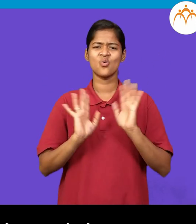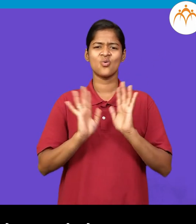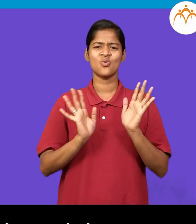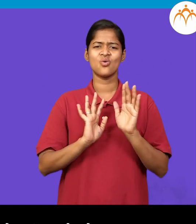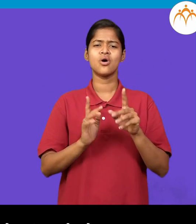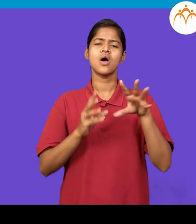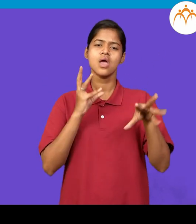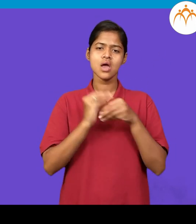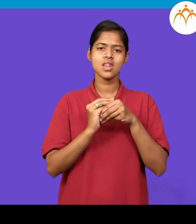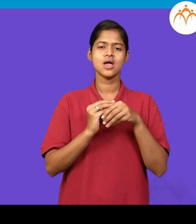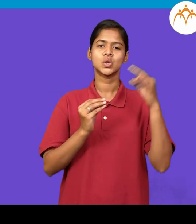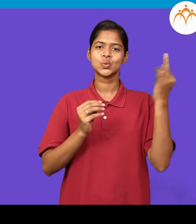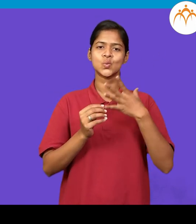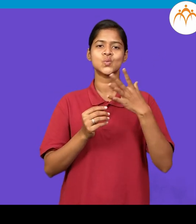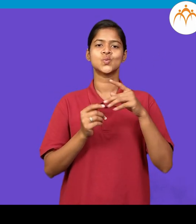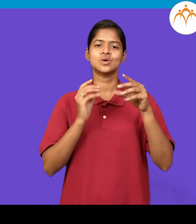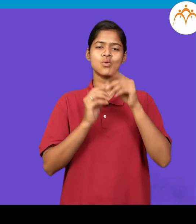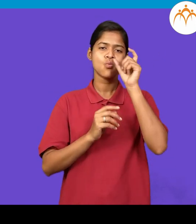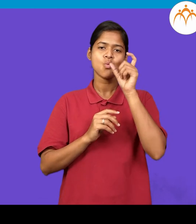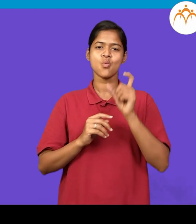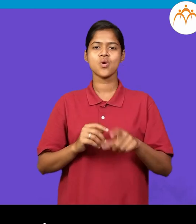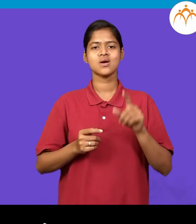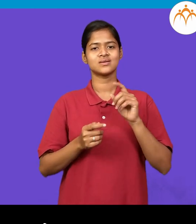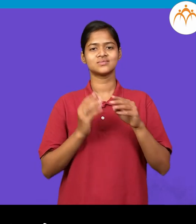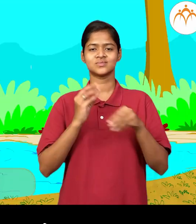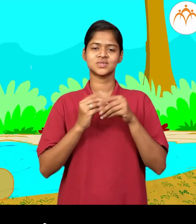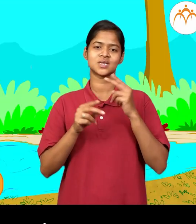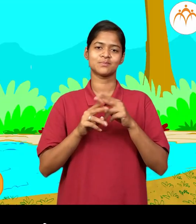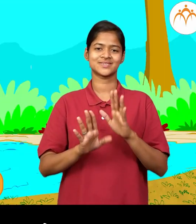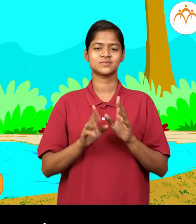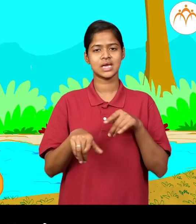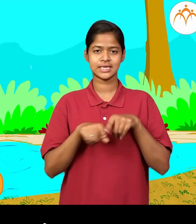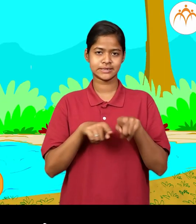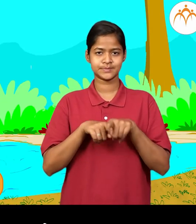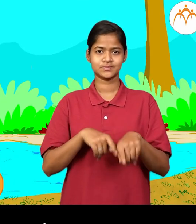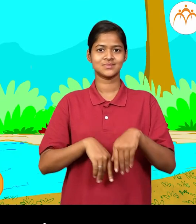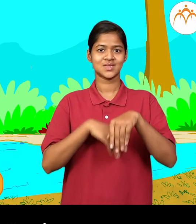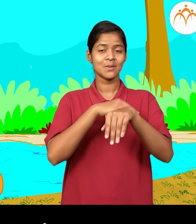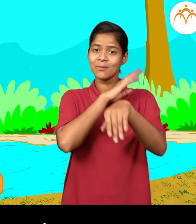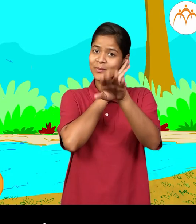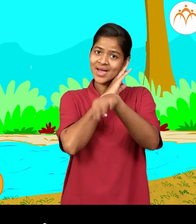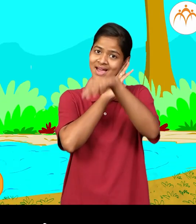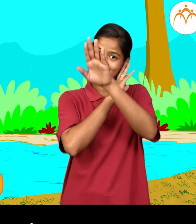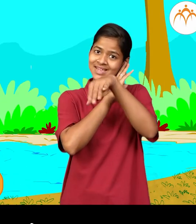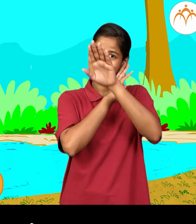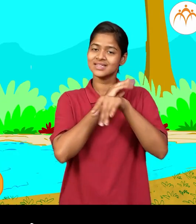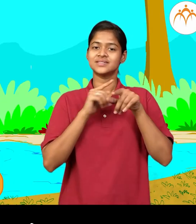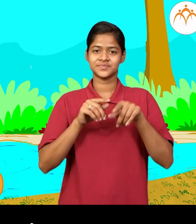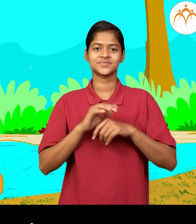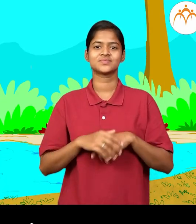पुढिल वाक्यवाचा, हत्ती हा जंगली प्राणी आहे। हत्ती